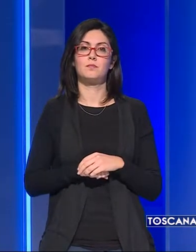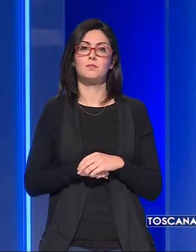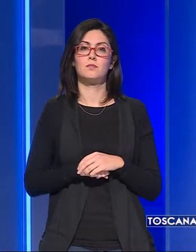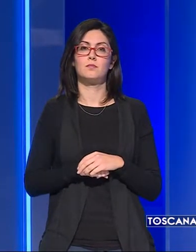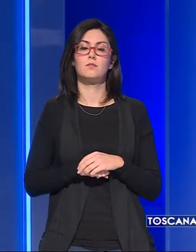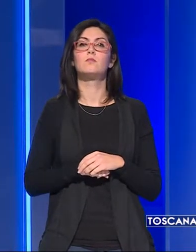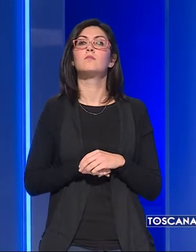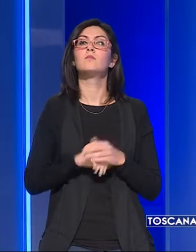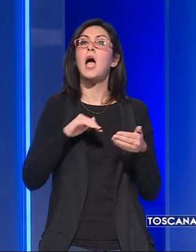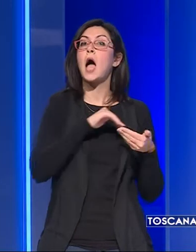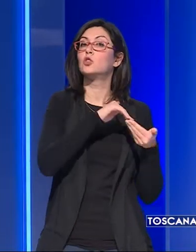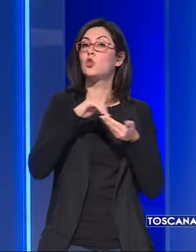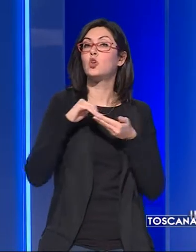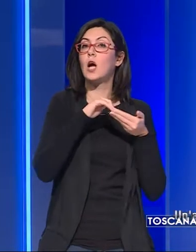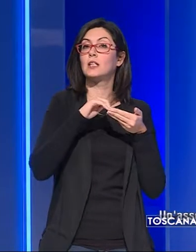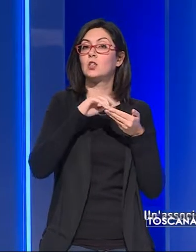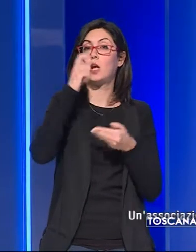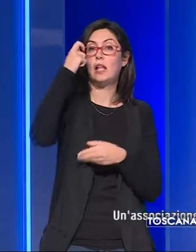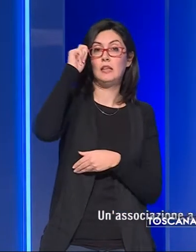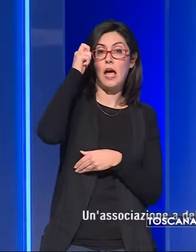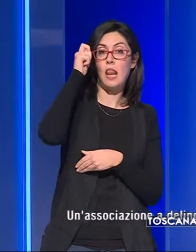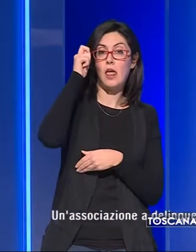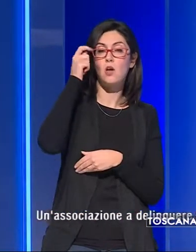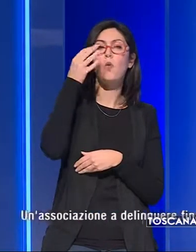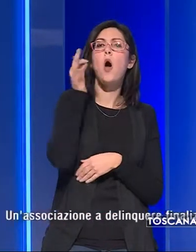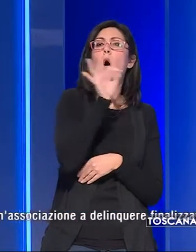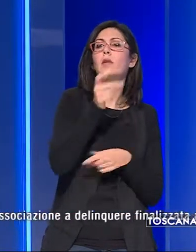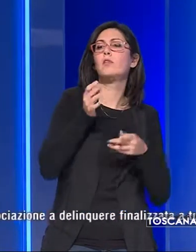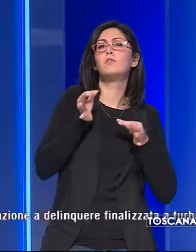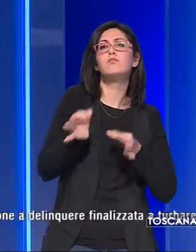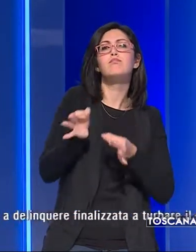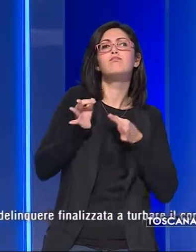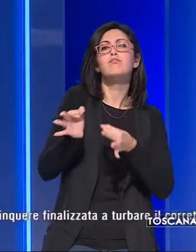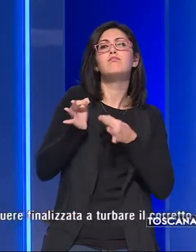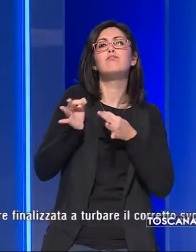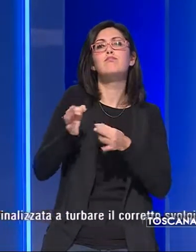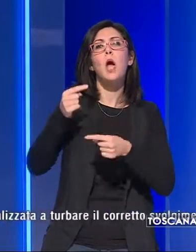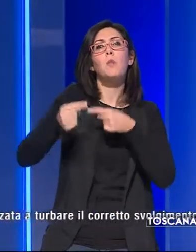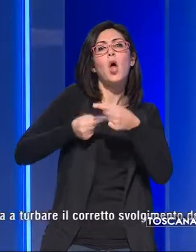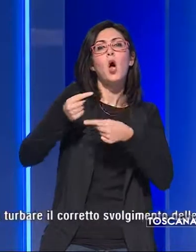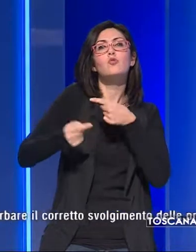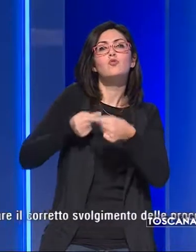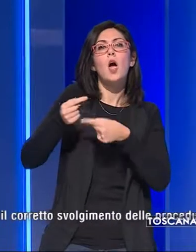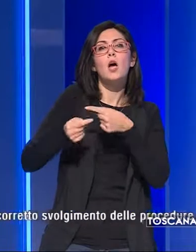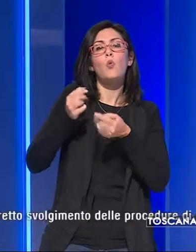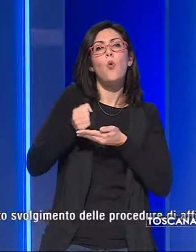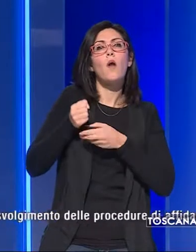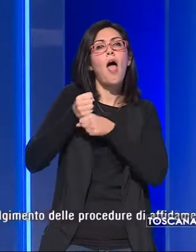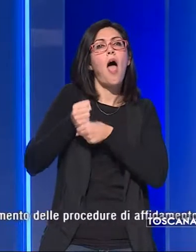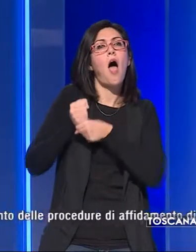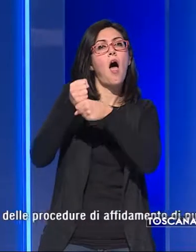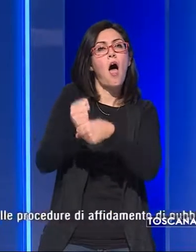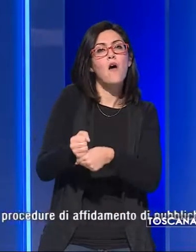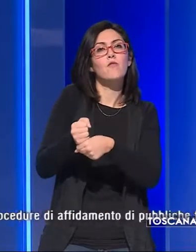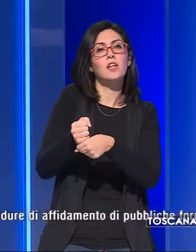Un'associazione a delinquere è finalizzata a turbare il corretto svolgimento delle procedure di affidamento